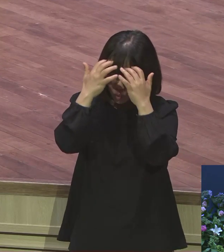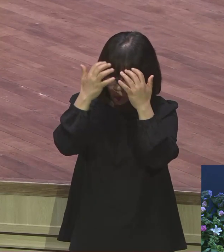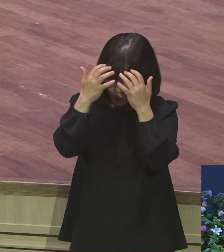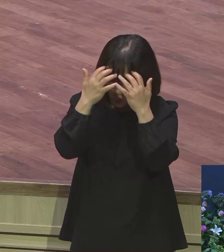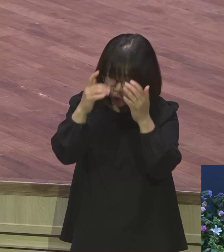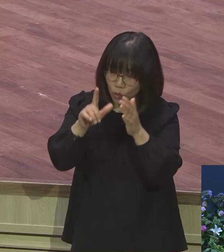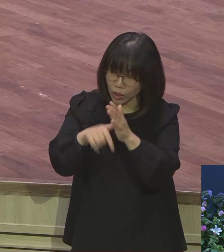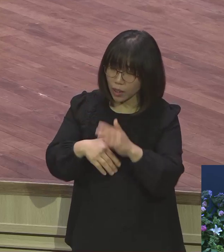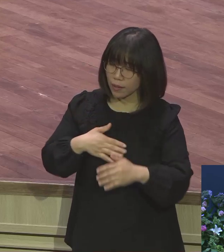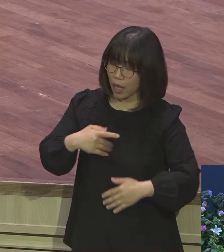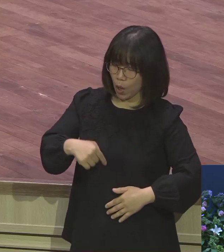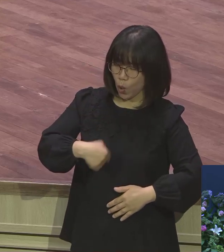왜 나 홀로 두었습니까